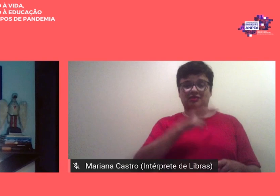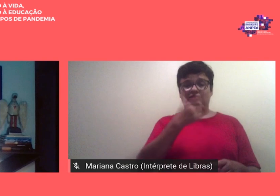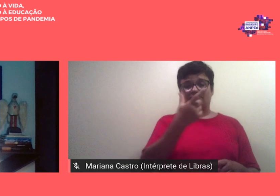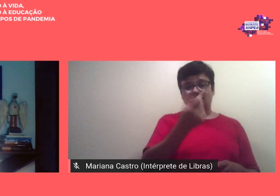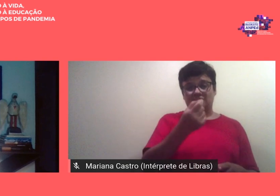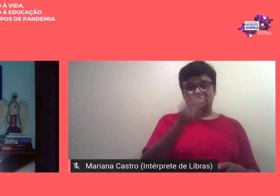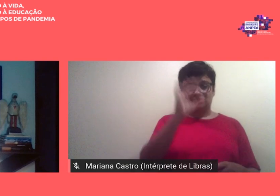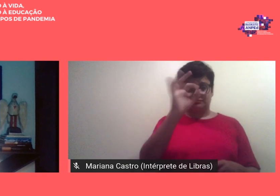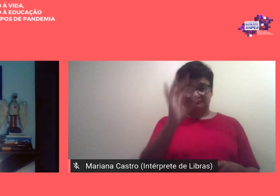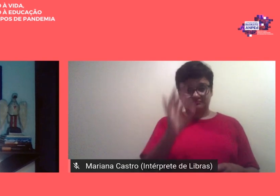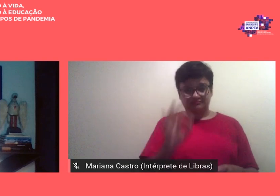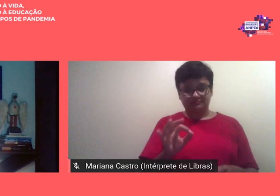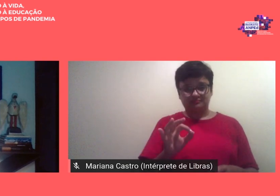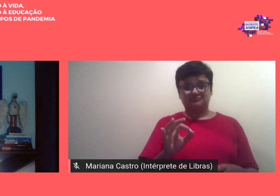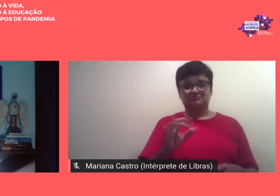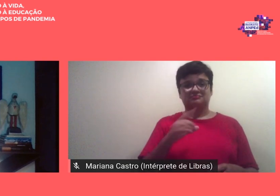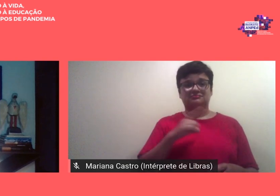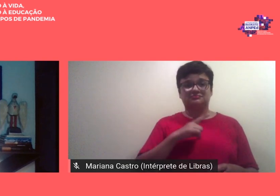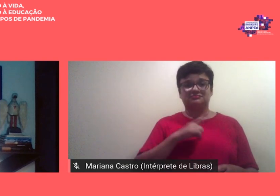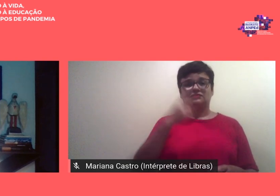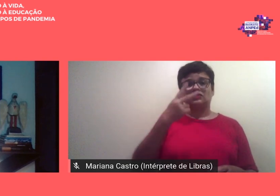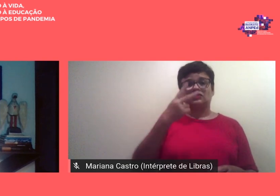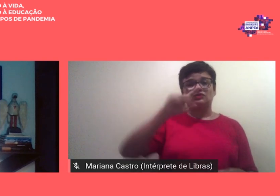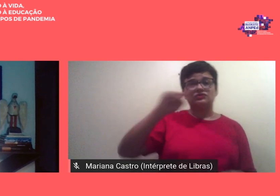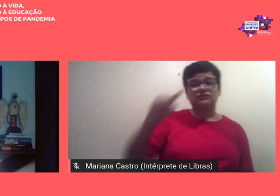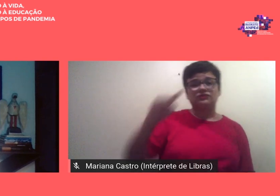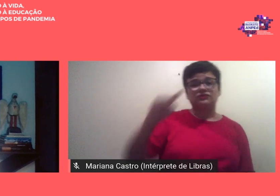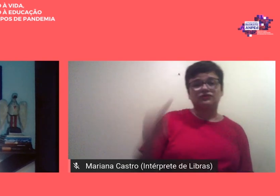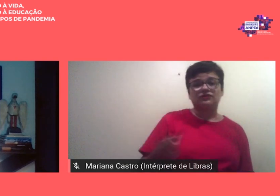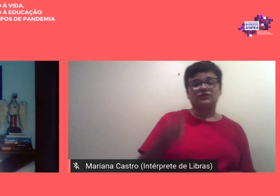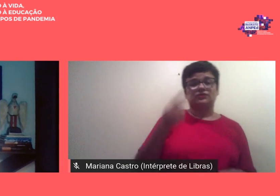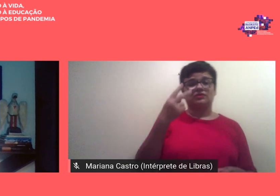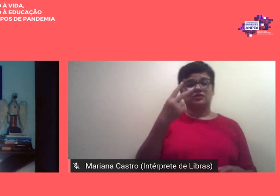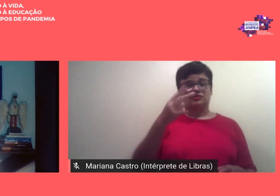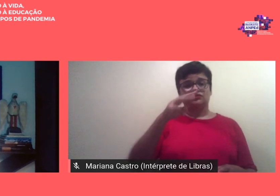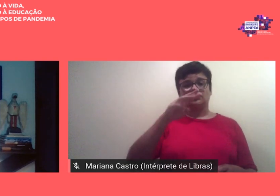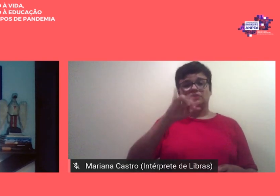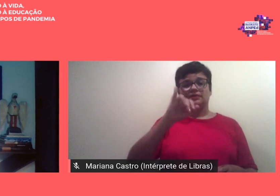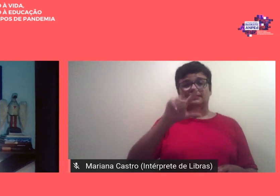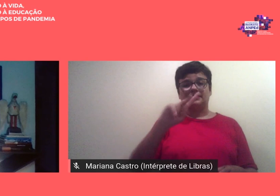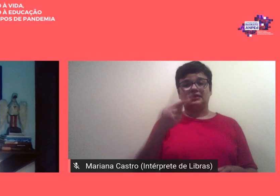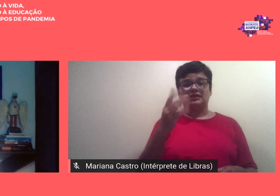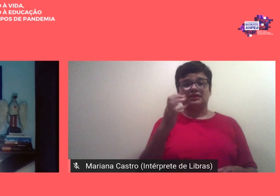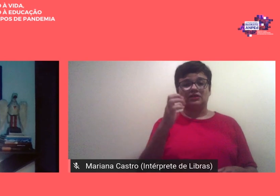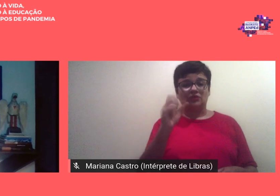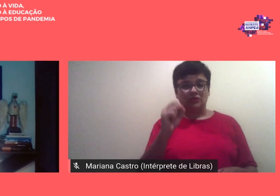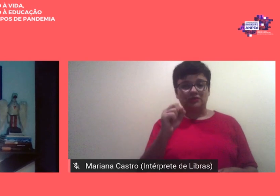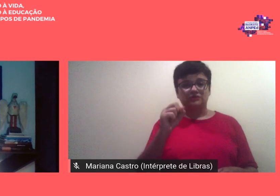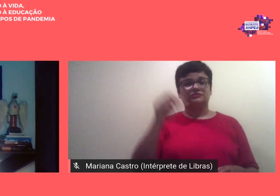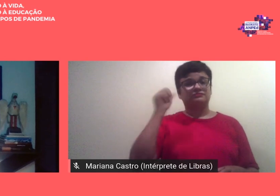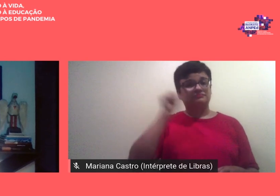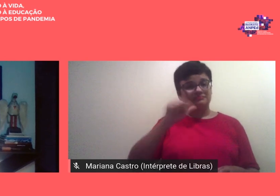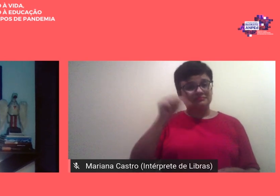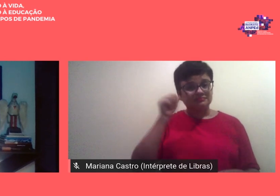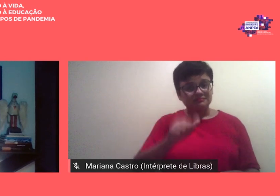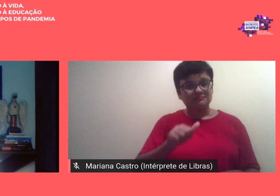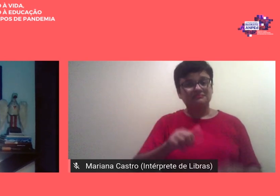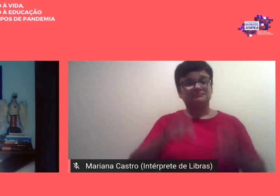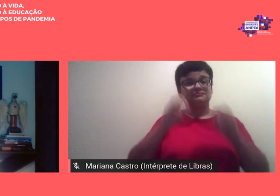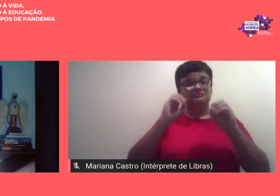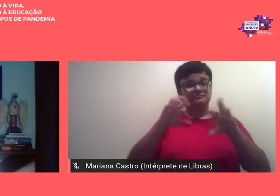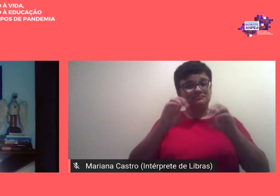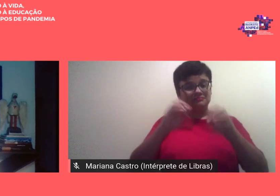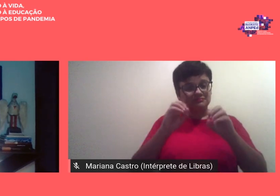são 2,2 milhões de docentes 80% mulheres na educação